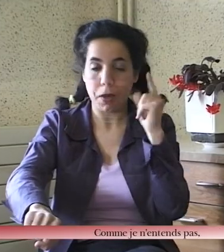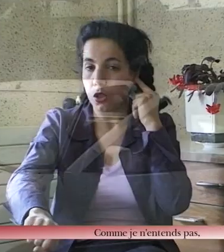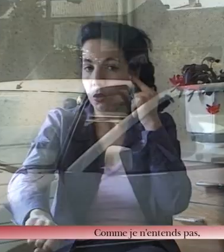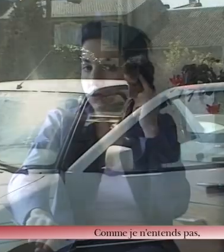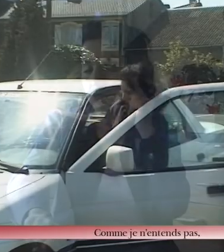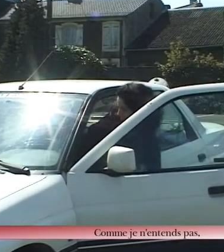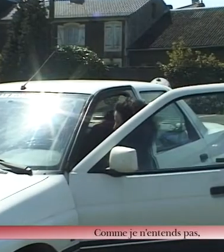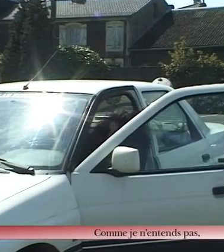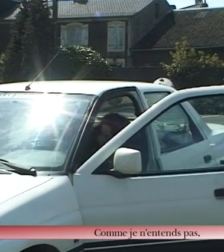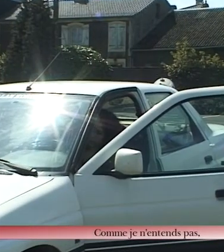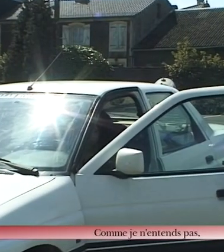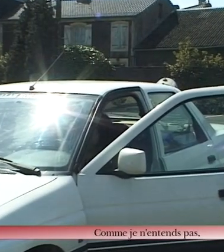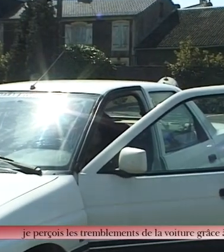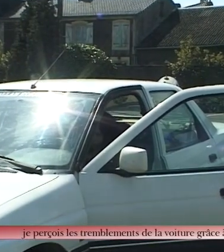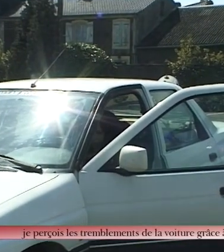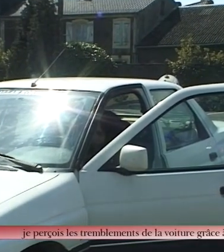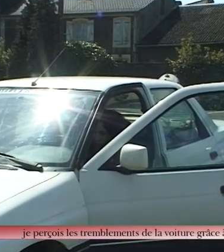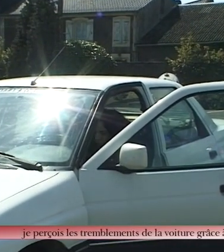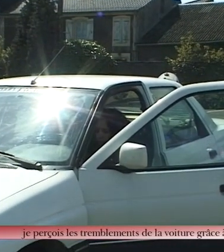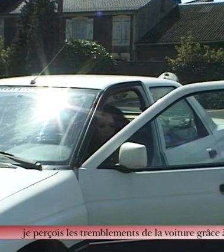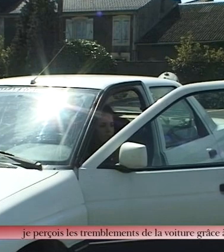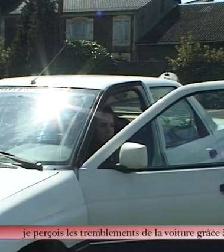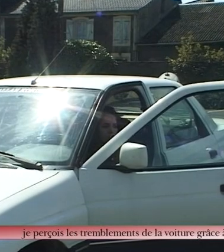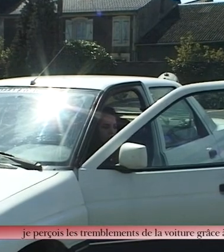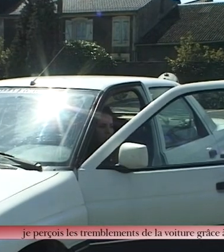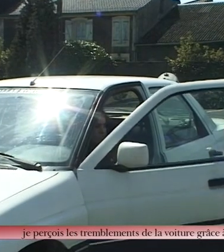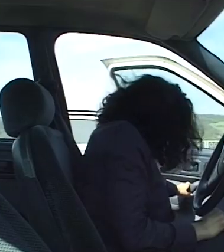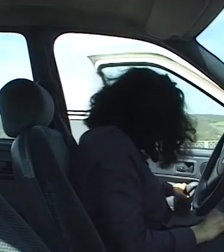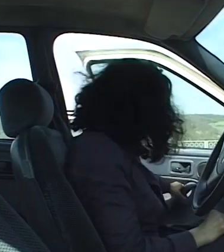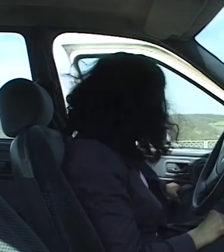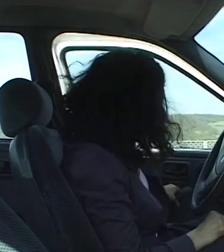Comme je n'entends pas, je perçois les tremblements de la voiture grâce à sa vitesse.